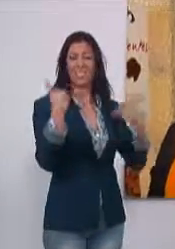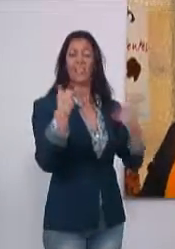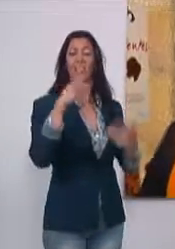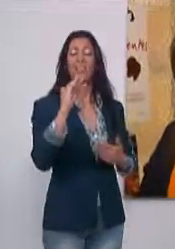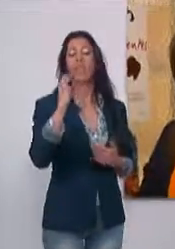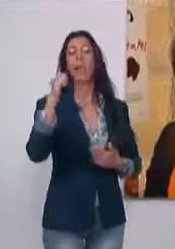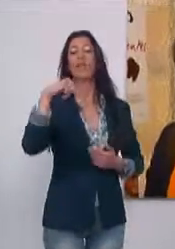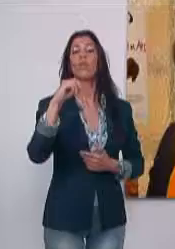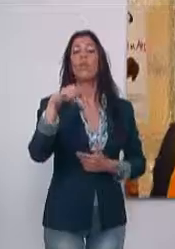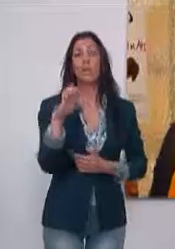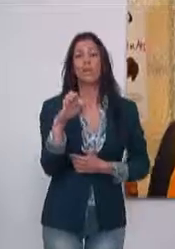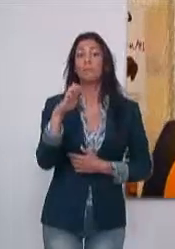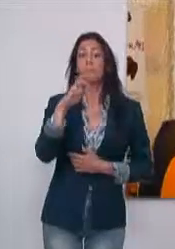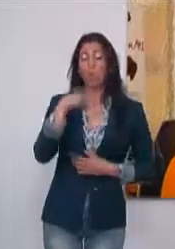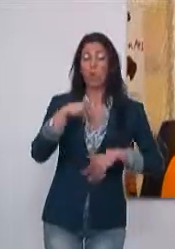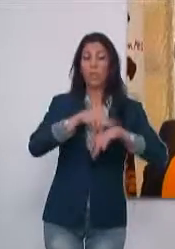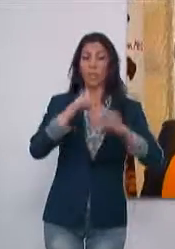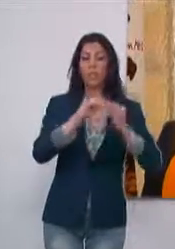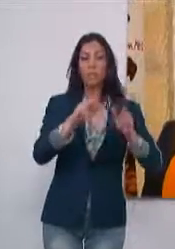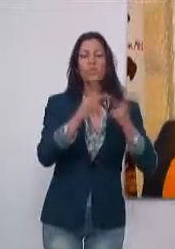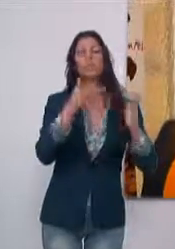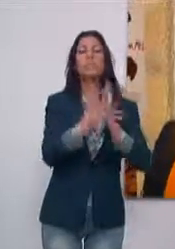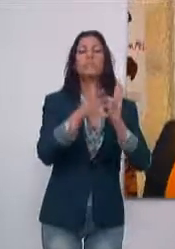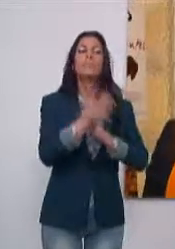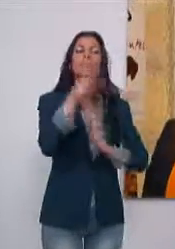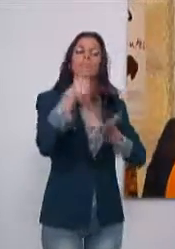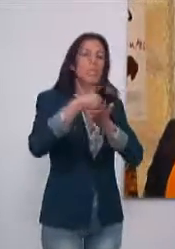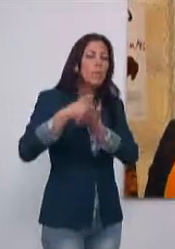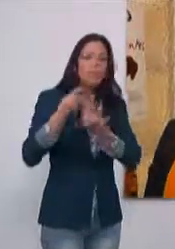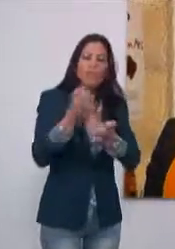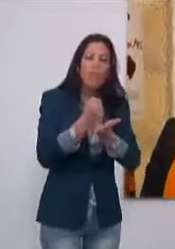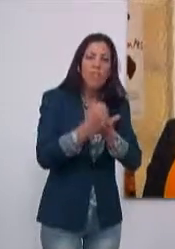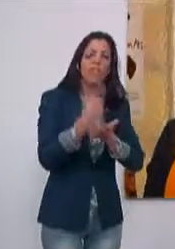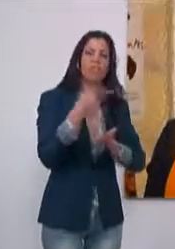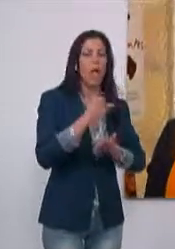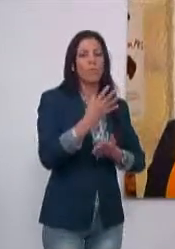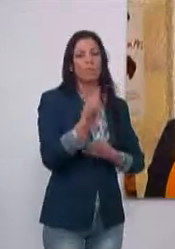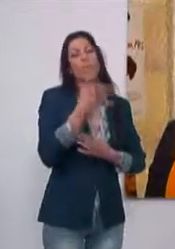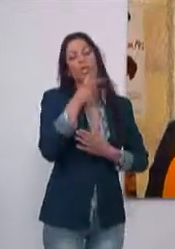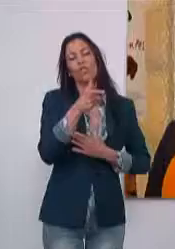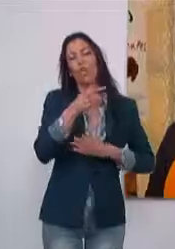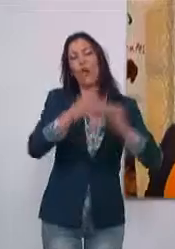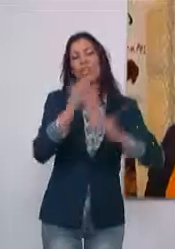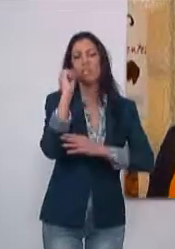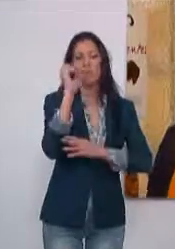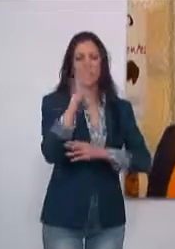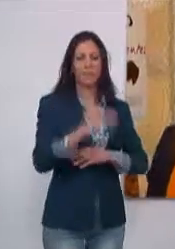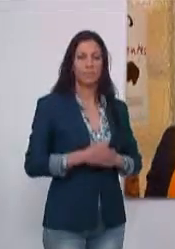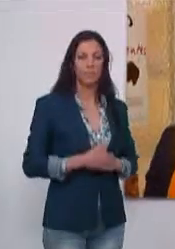titular de Afanmer recuerda que este tipo de actividad que vuelve a Motril surge de la propia demanda de las afiliadas.